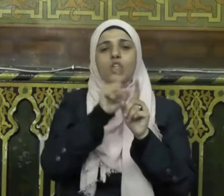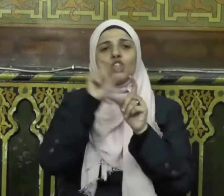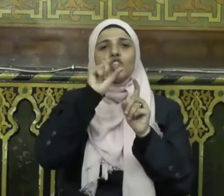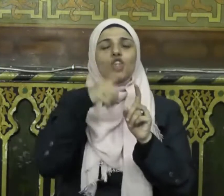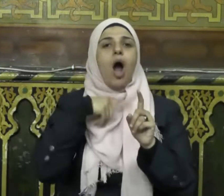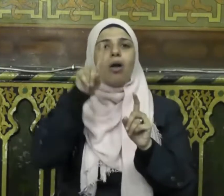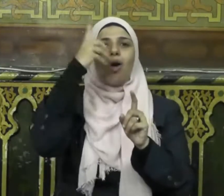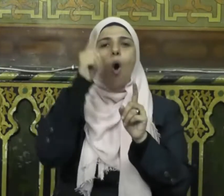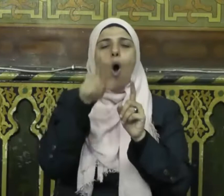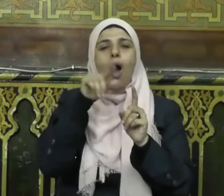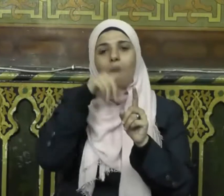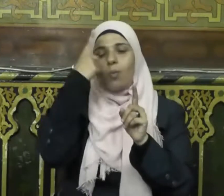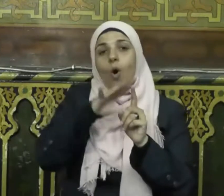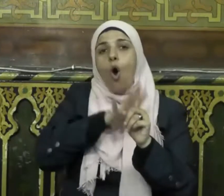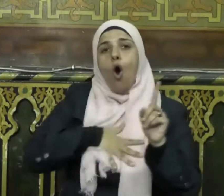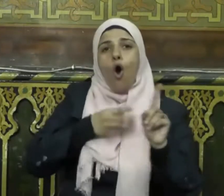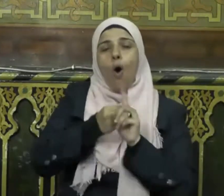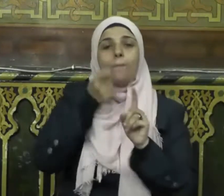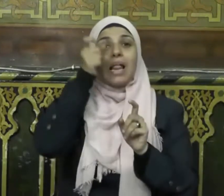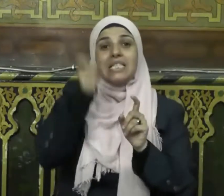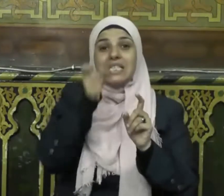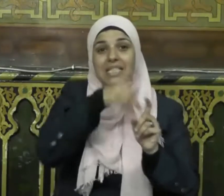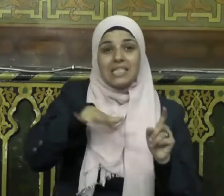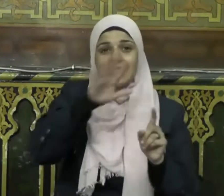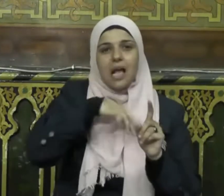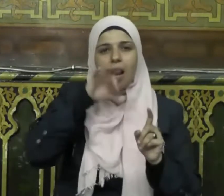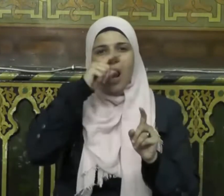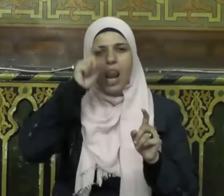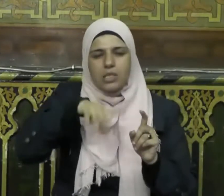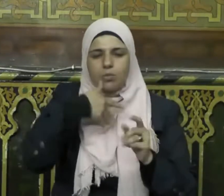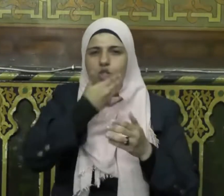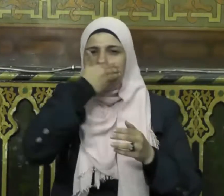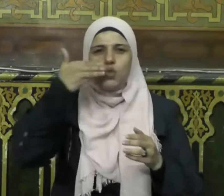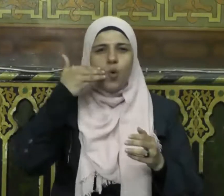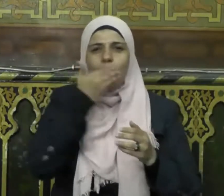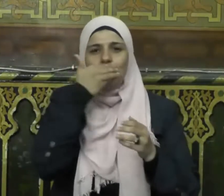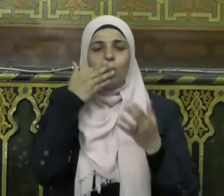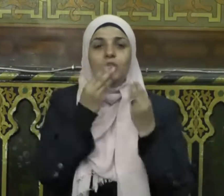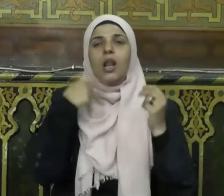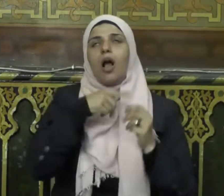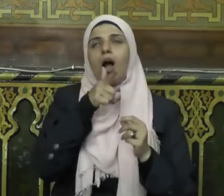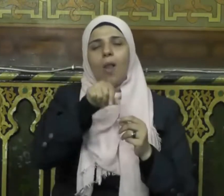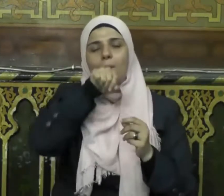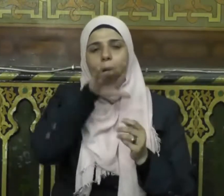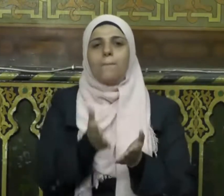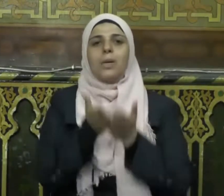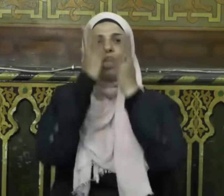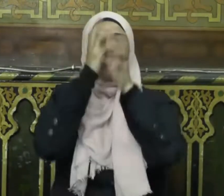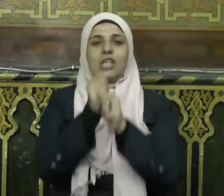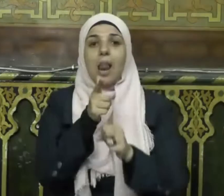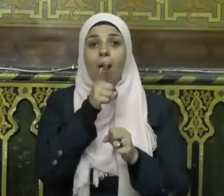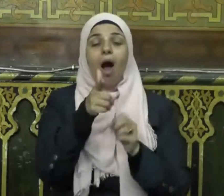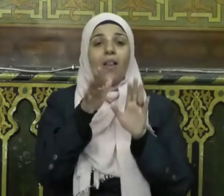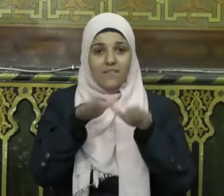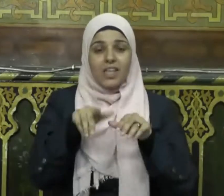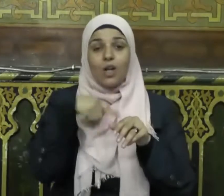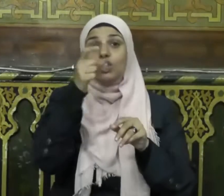يستحب الإكثار من الصوم فيه قال النبي صلى الله عليه وسلم أفضل